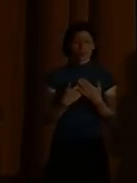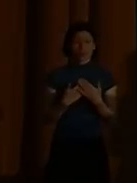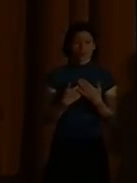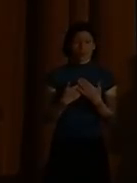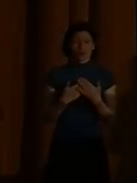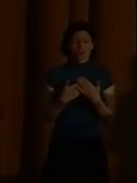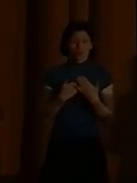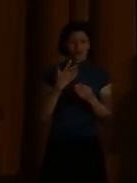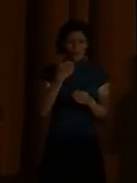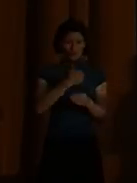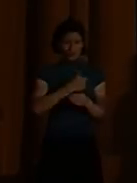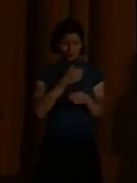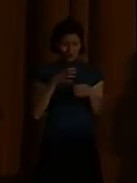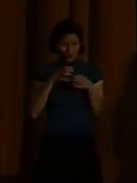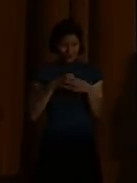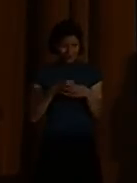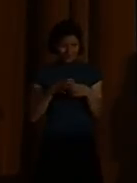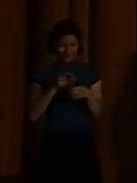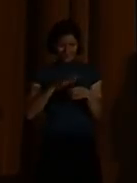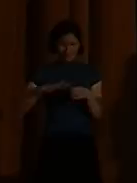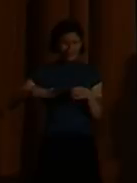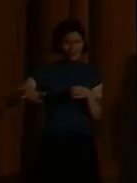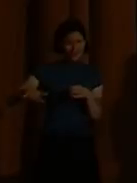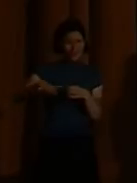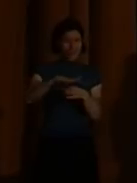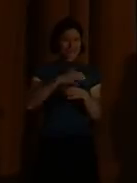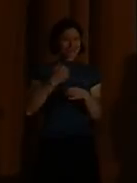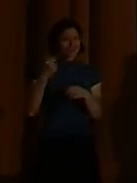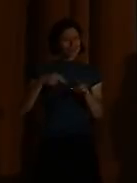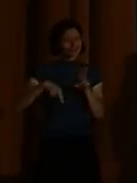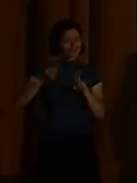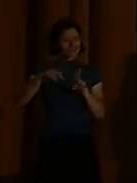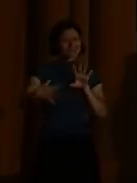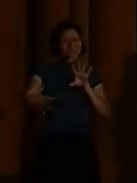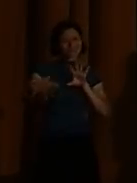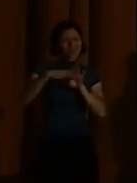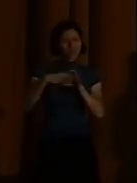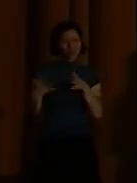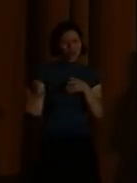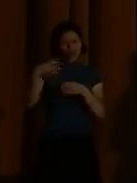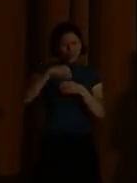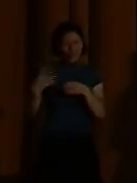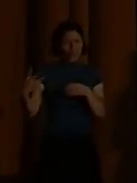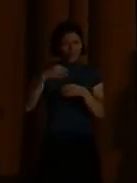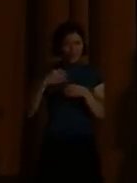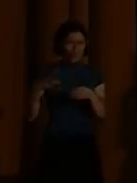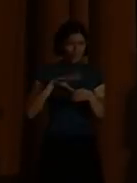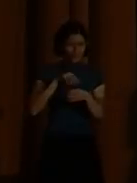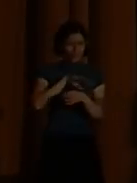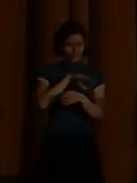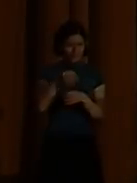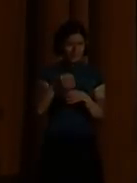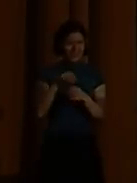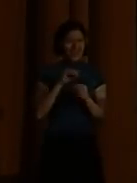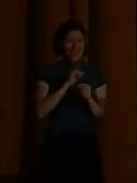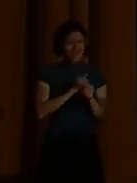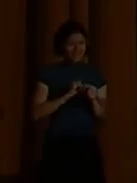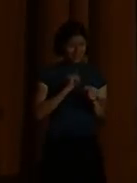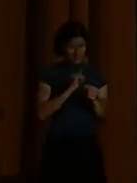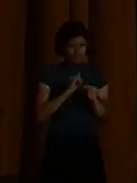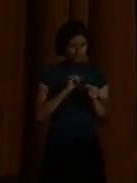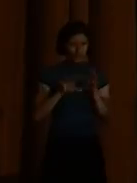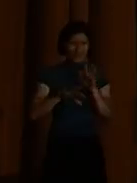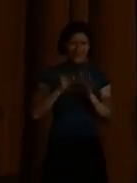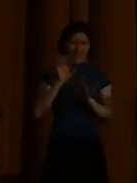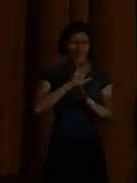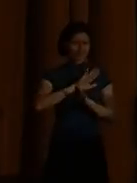do toho zahrnuje. Sie finden den Index in allen Sprachen. Index nalaznete ve všech jazycích. Also